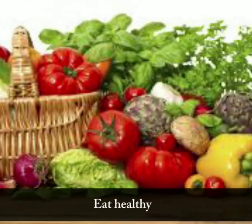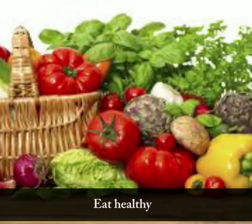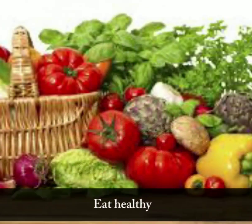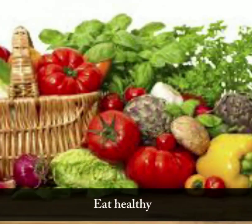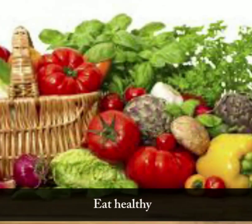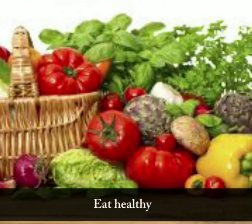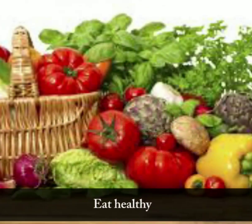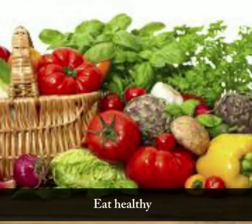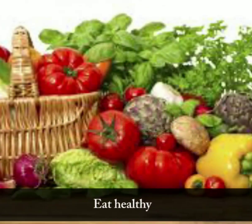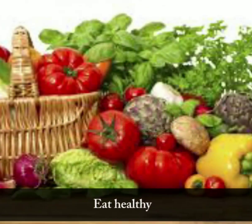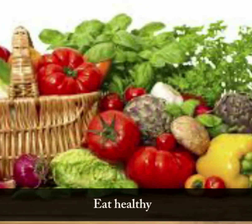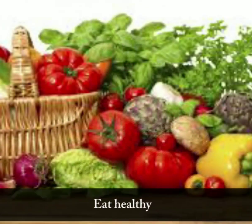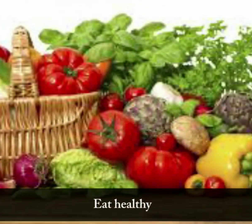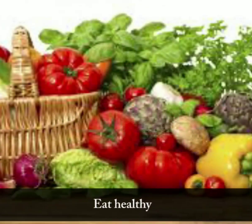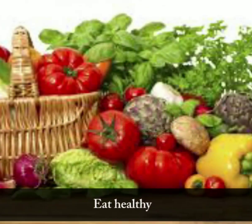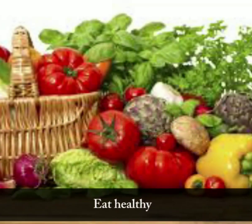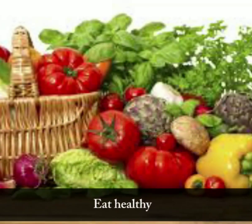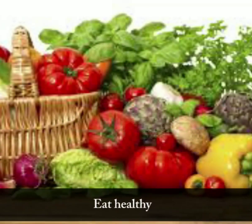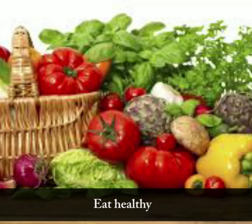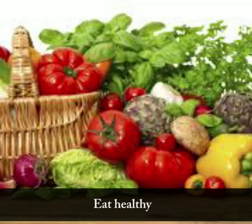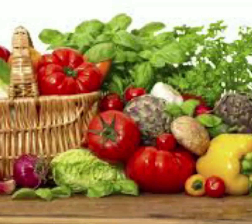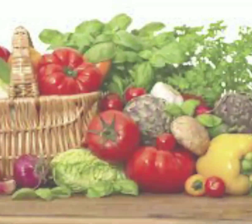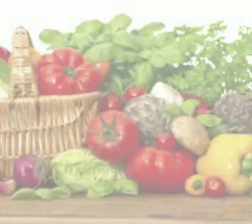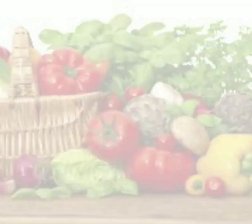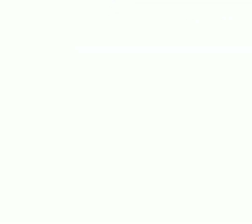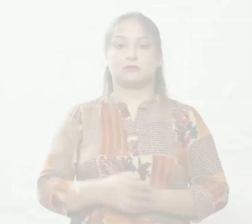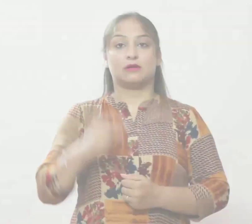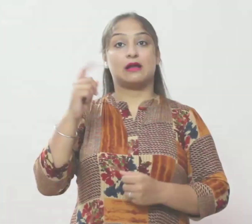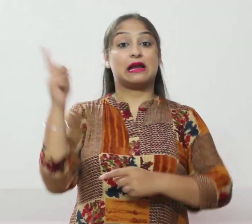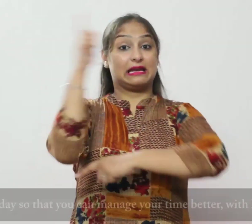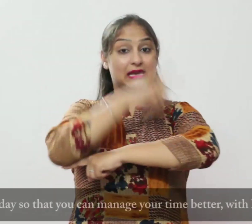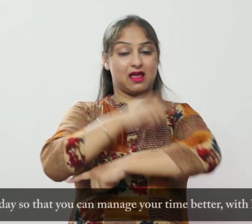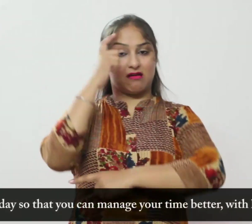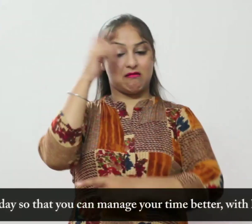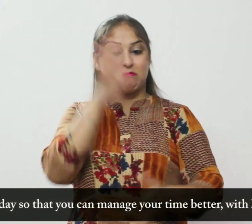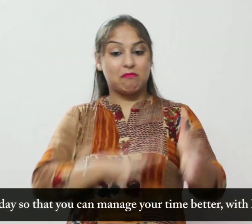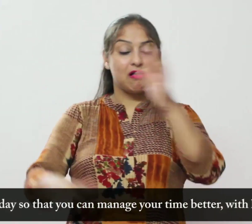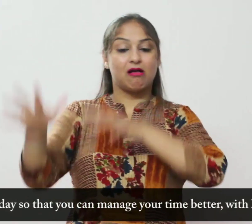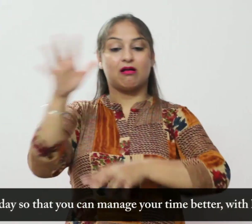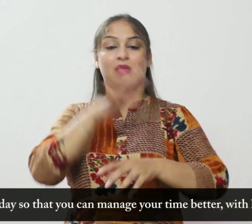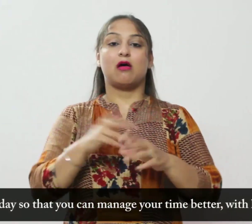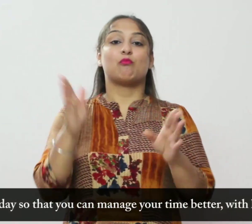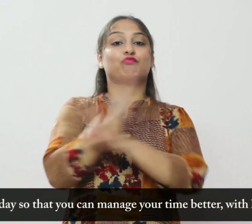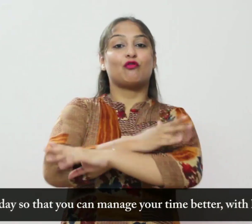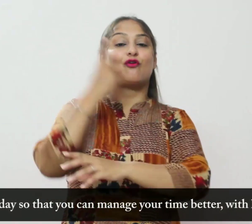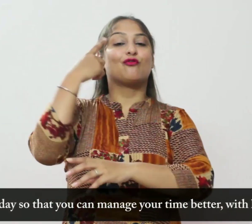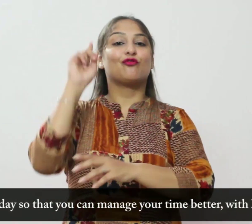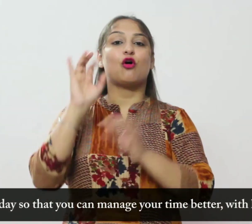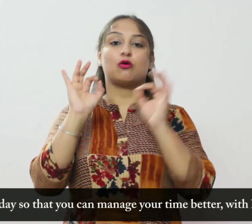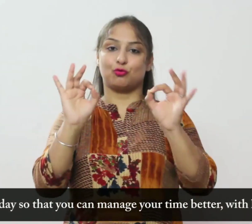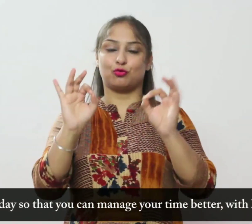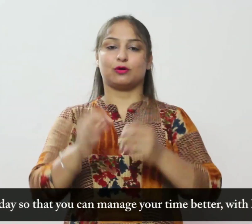अपने दिन की योजना बनाएं ताकि आप कम तनाव के साथ अपने समय का बहतर प्रबंदन कर